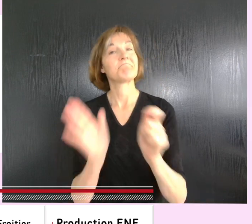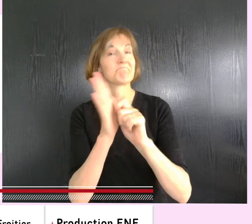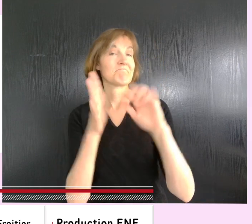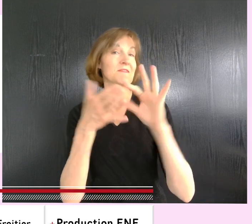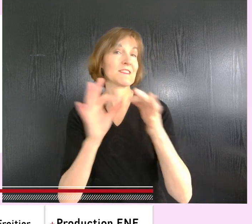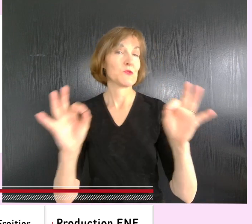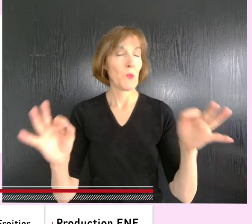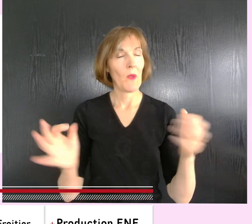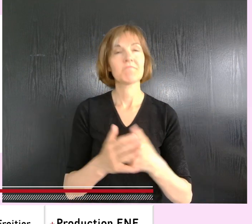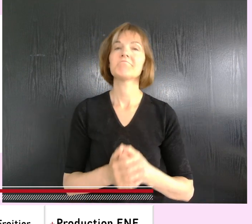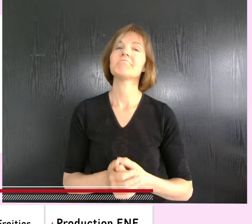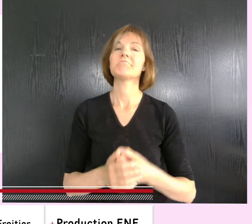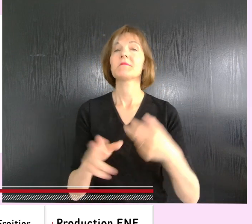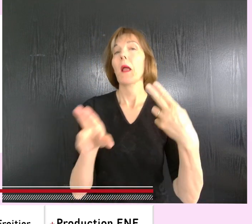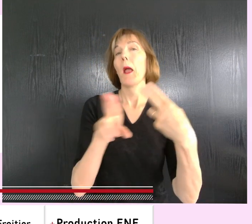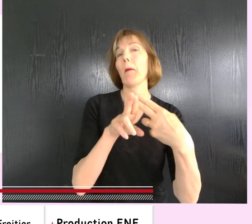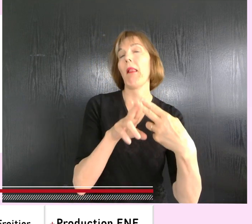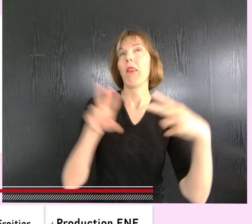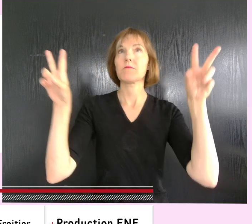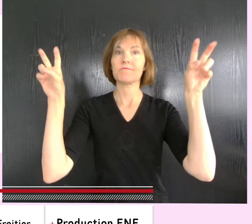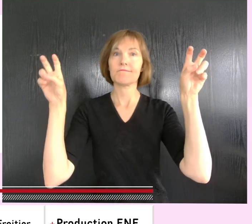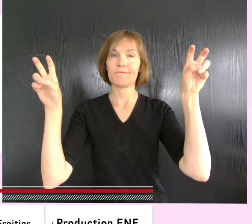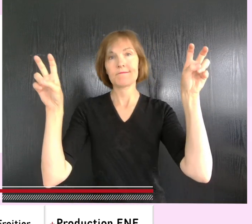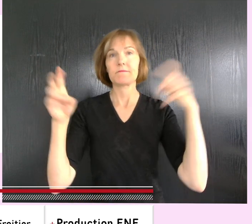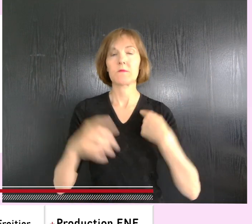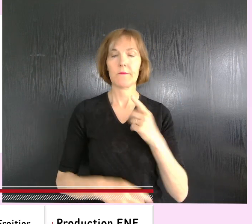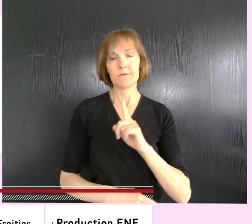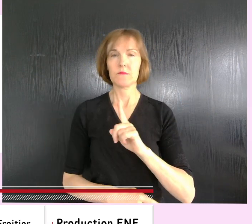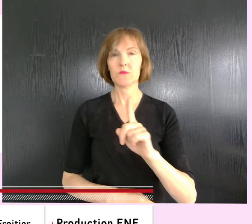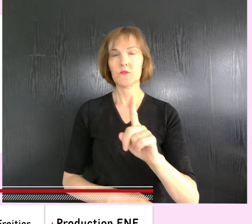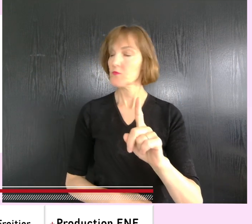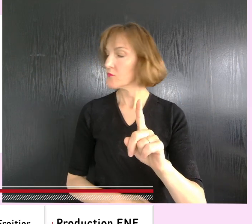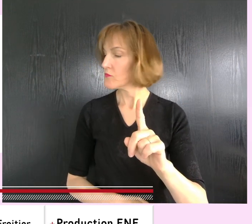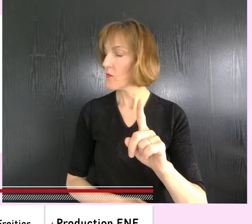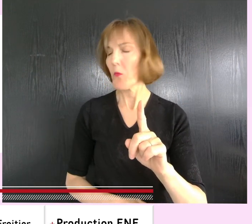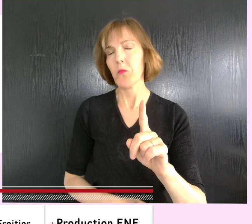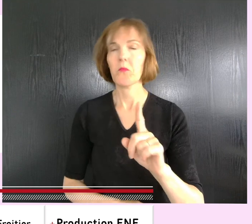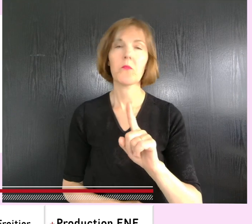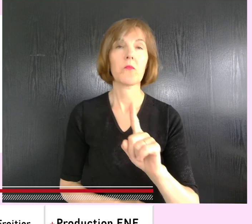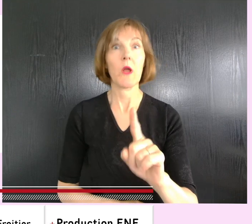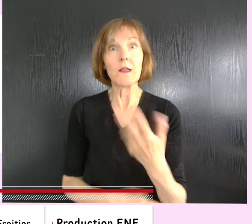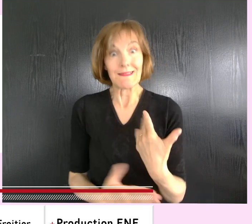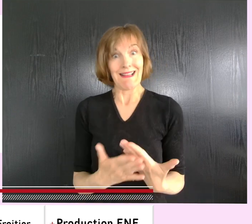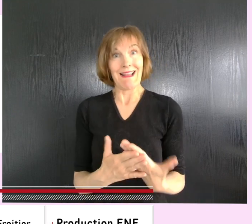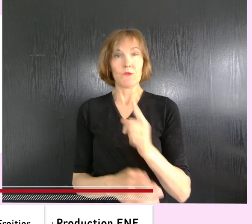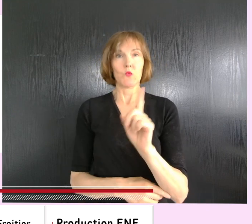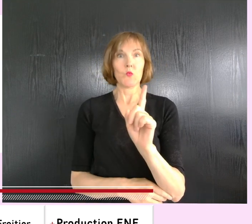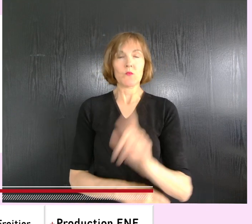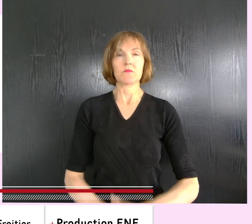Bonjour ! Aujourd'hui, notre histoire s'intitule « Ne passez pas outre ».